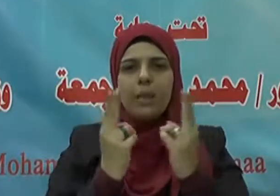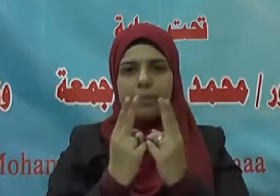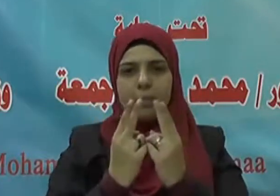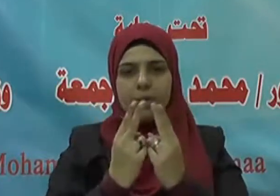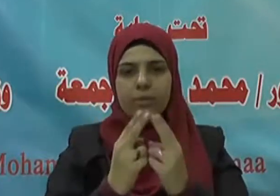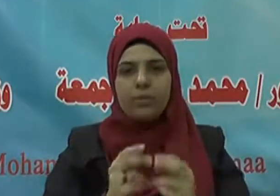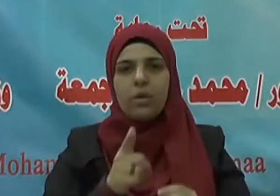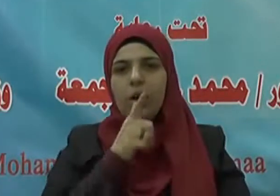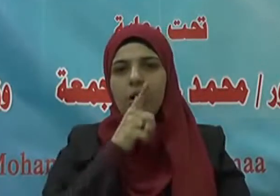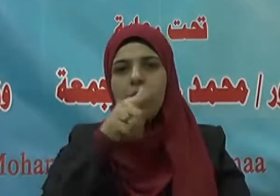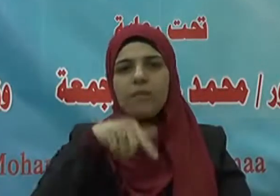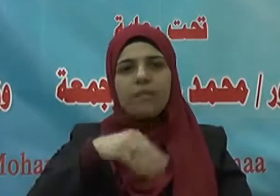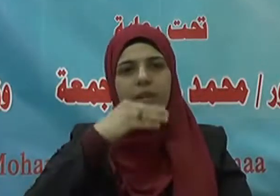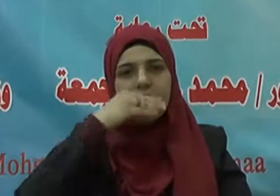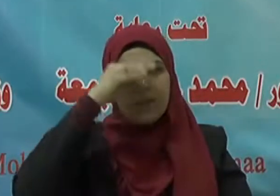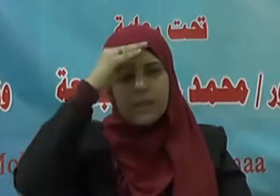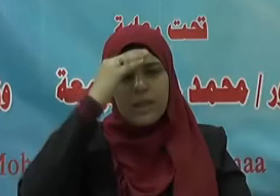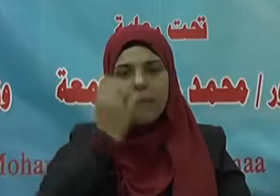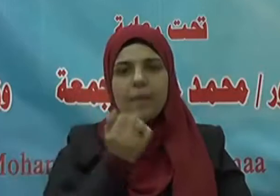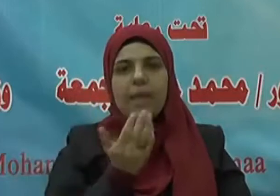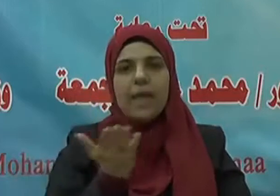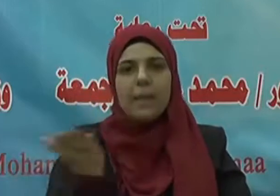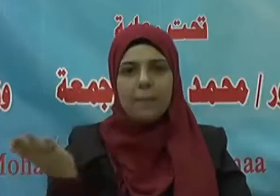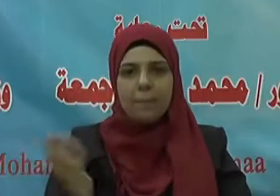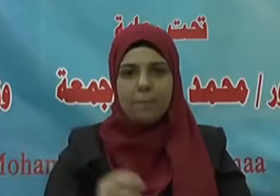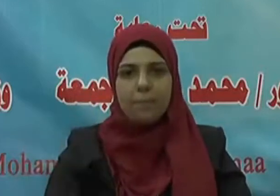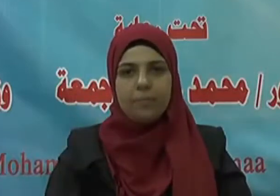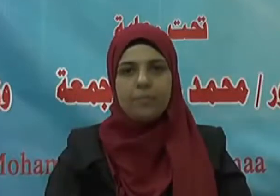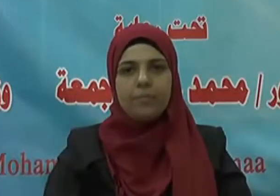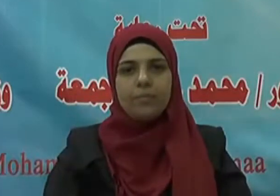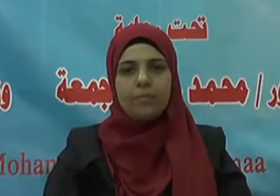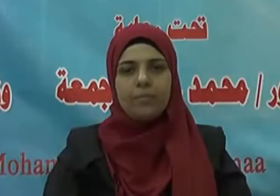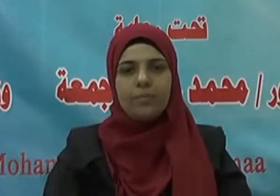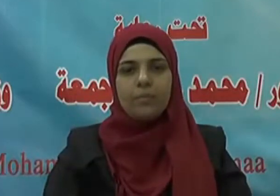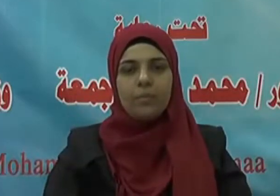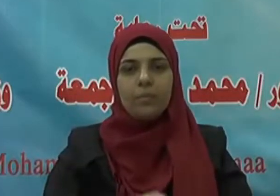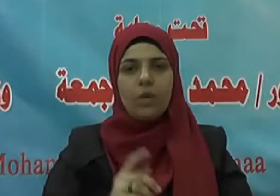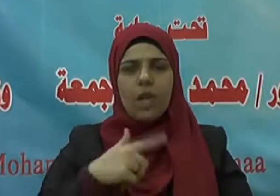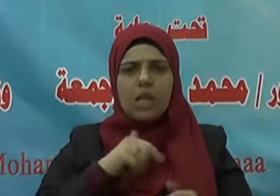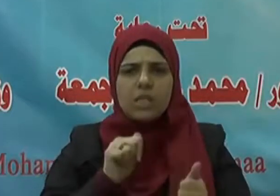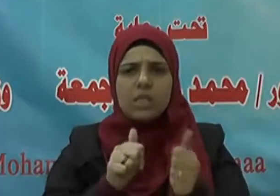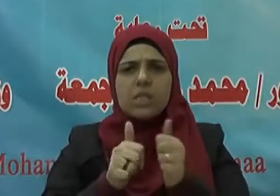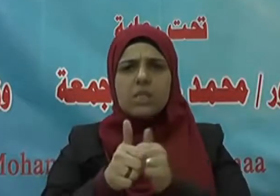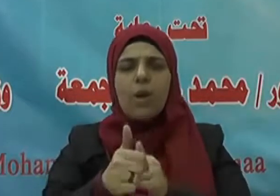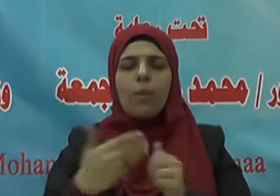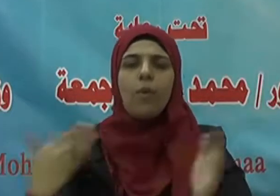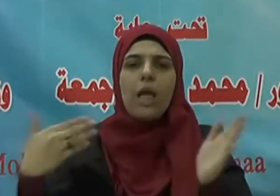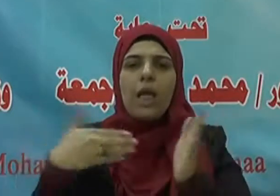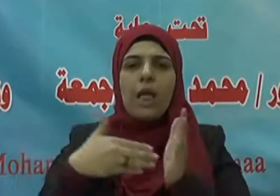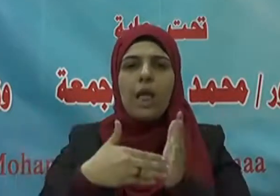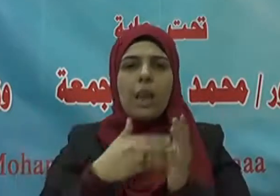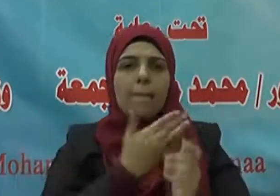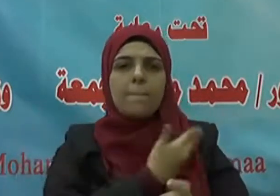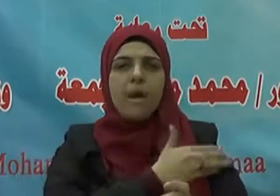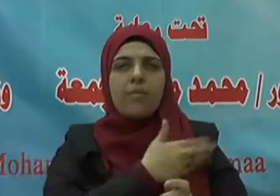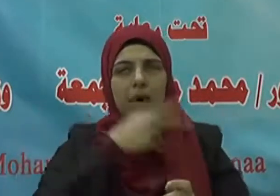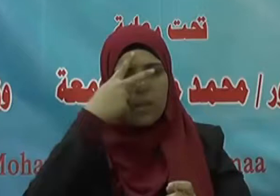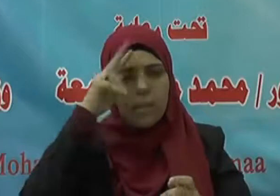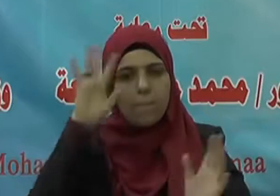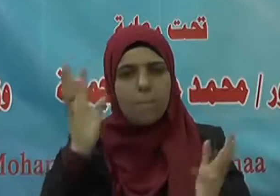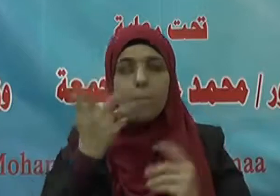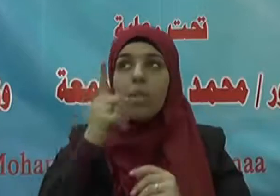العالمين القائل في كتابه الكريم سابقوا إلى مغفرة